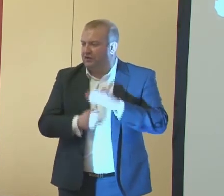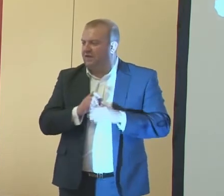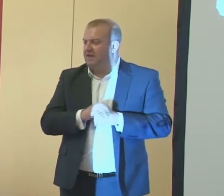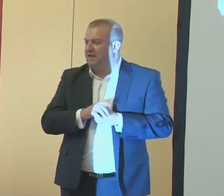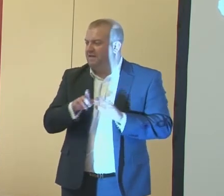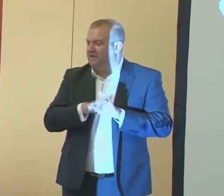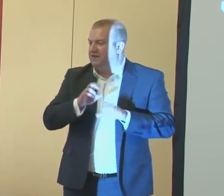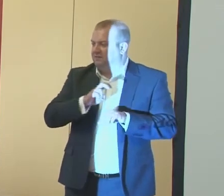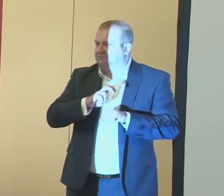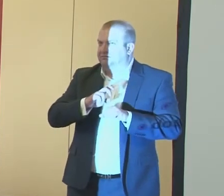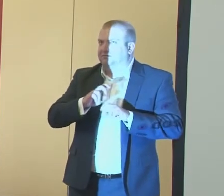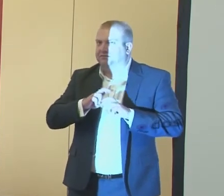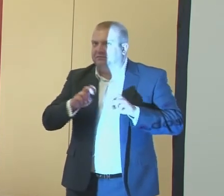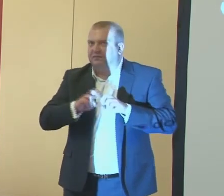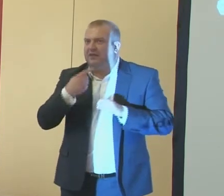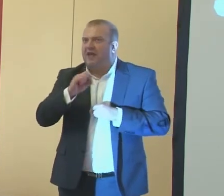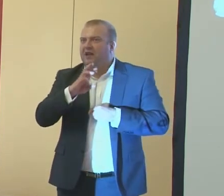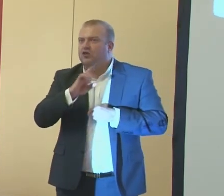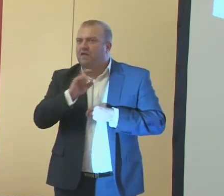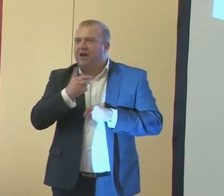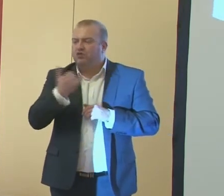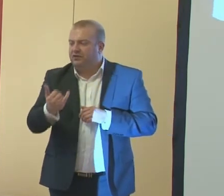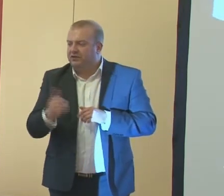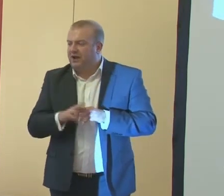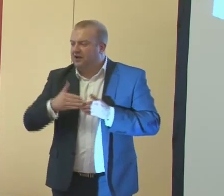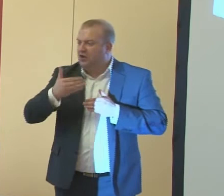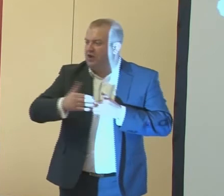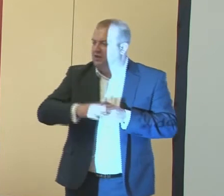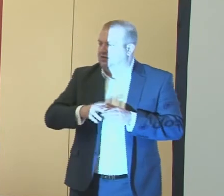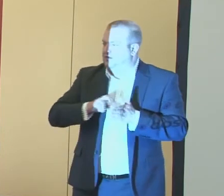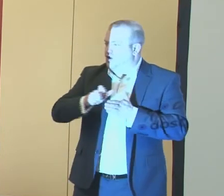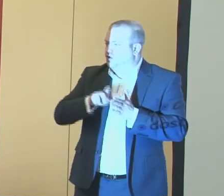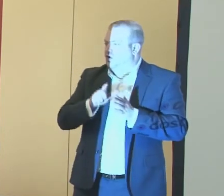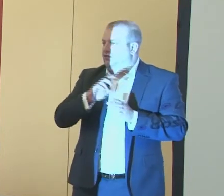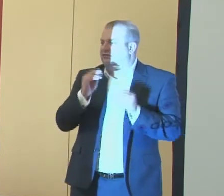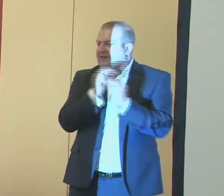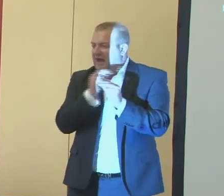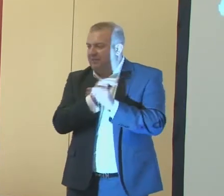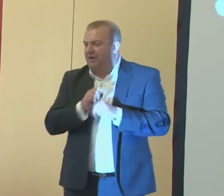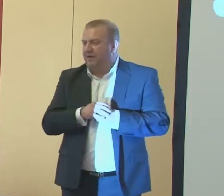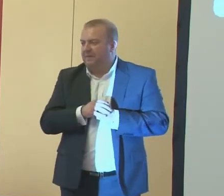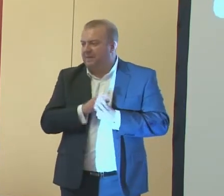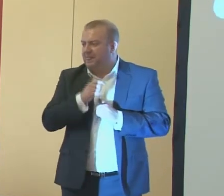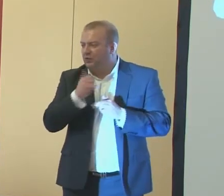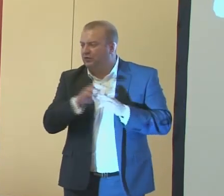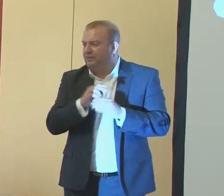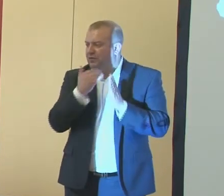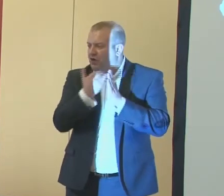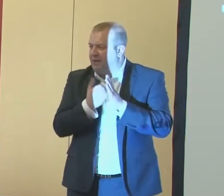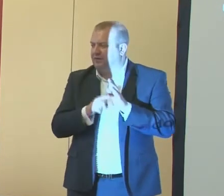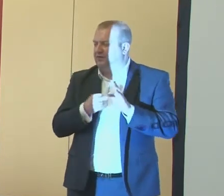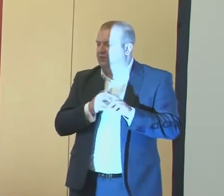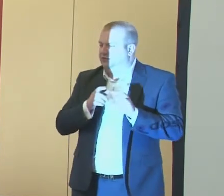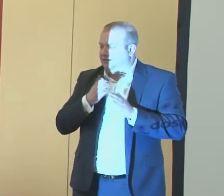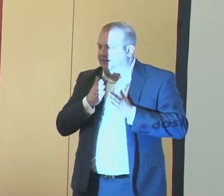w diagnozowaniu dziecka. Oczywiście kolejny krok to terapia, czyli różnego rodzaju programy skierowane na